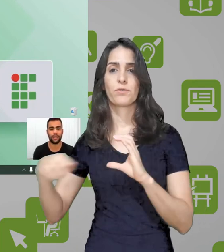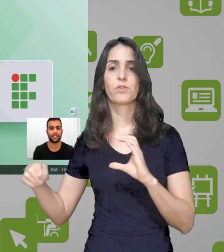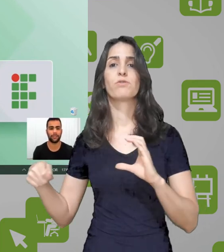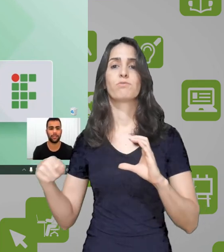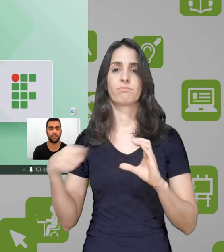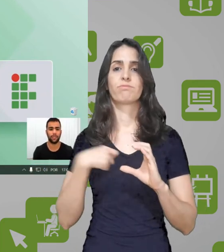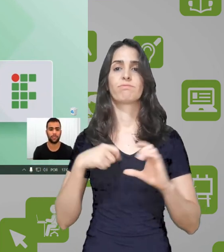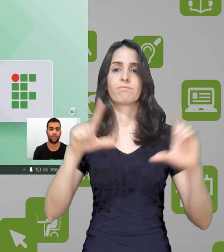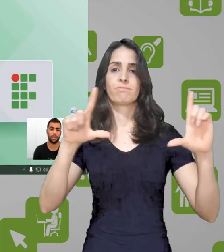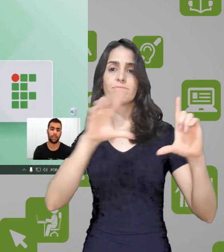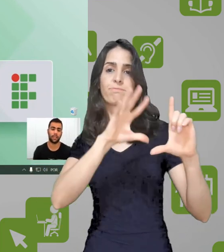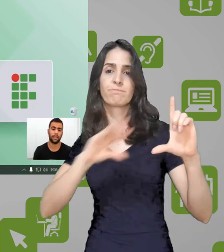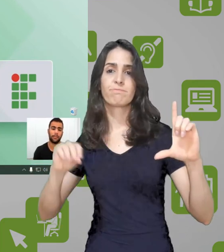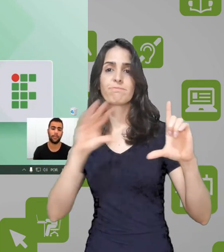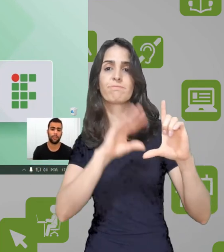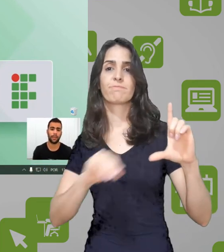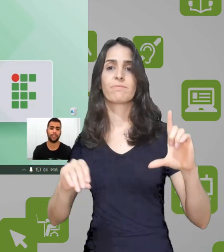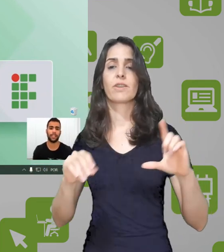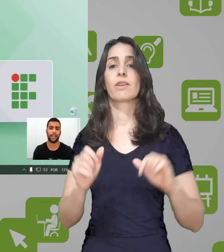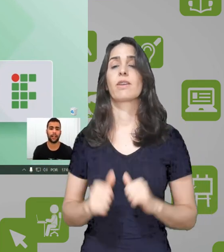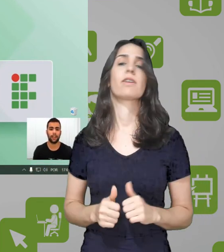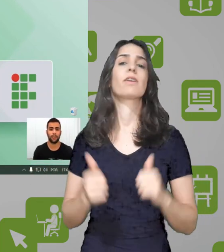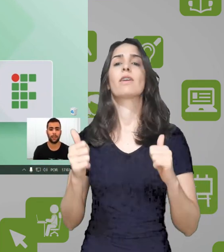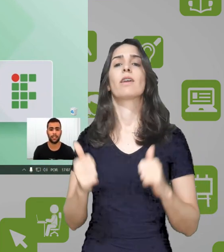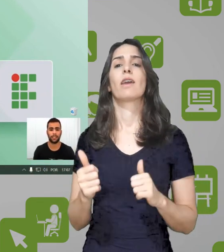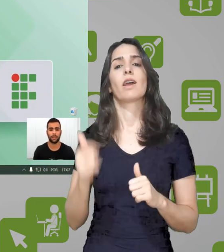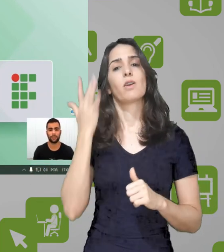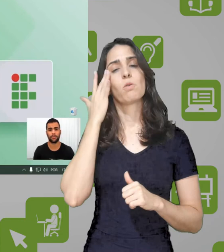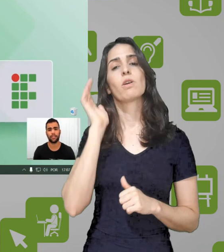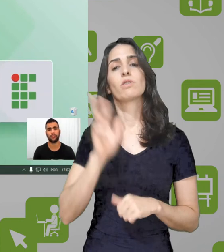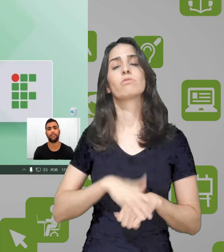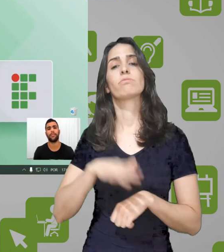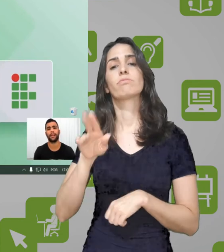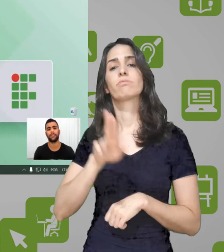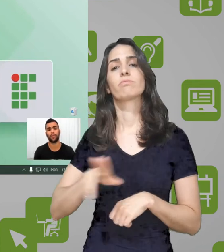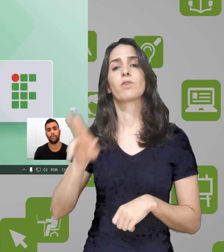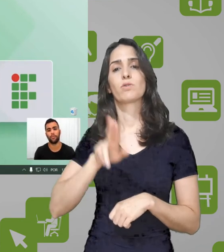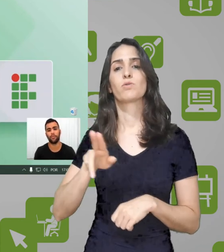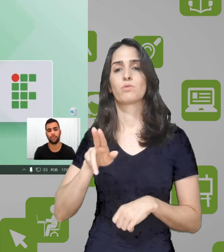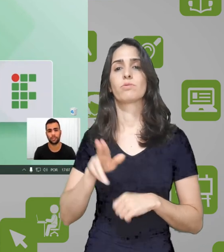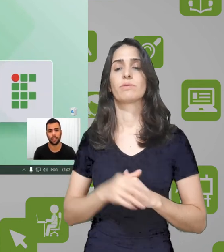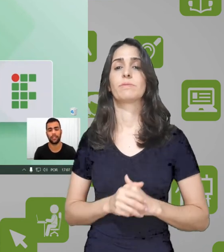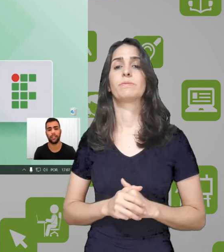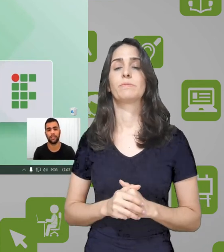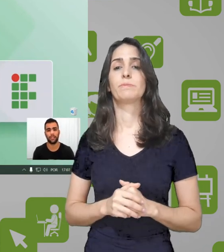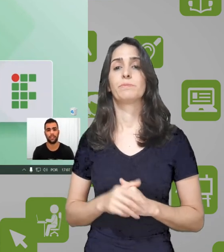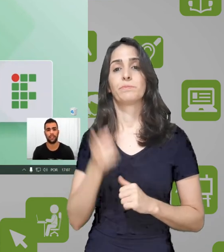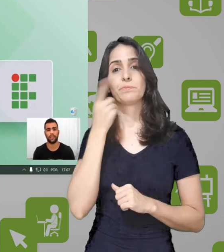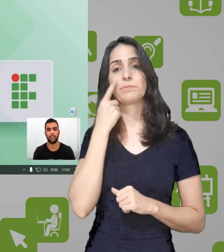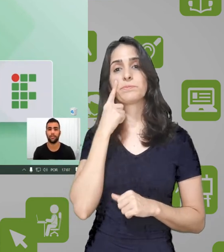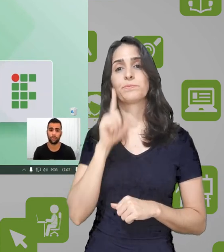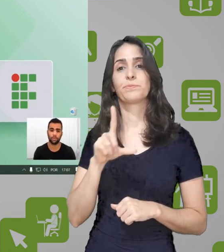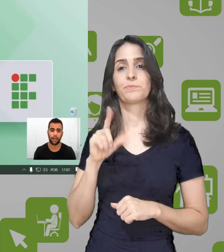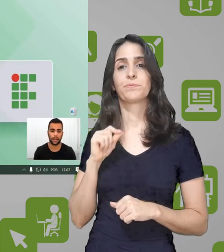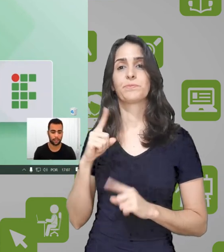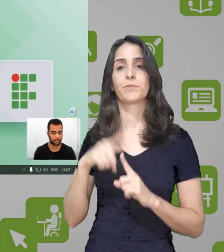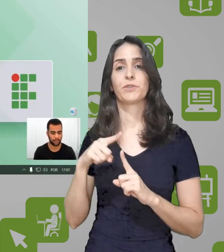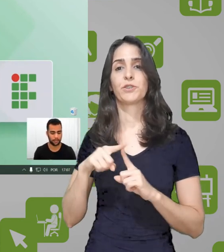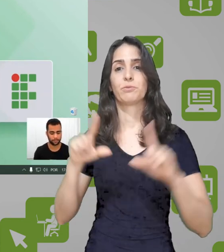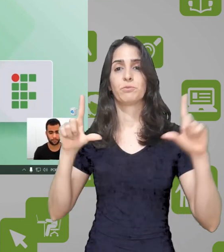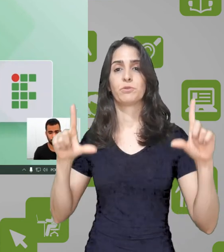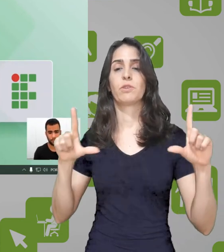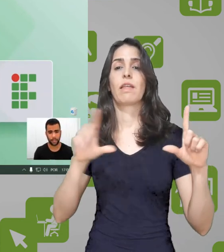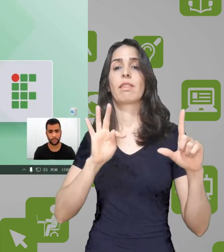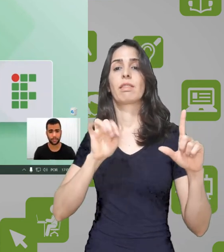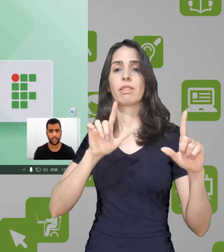de gravação de vídeo, que provavelmente será uma das opções mais comuns entre os usuários.